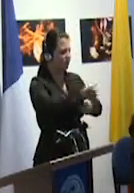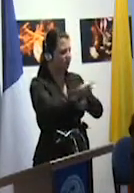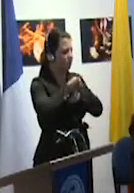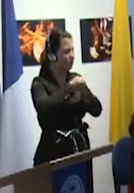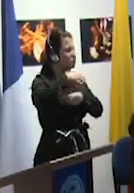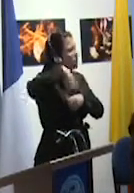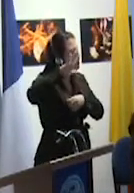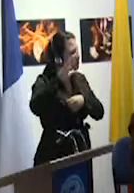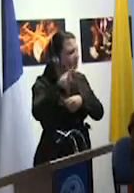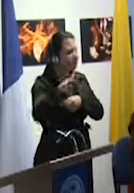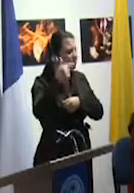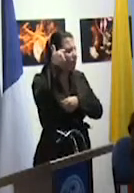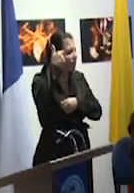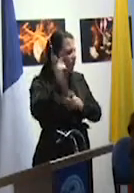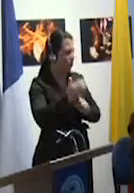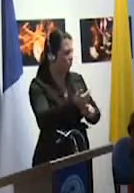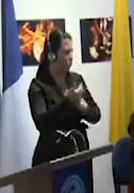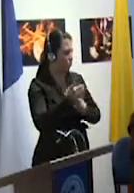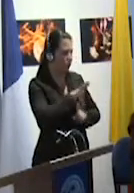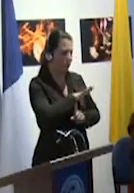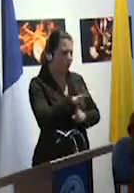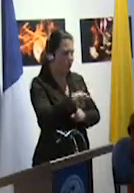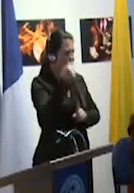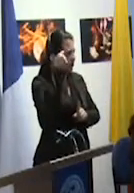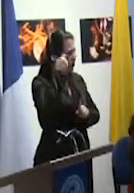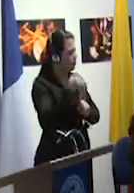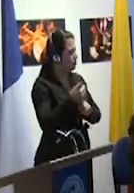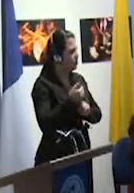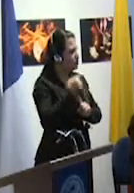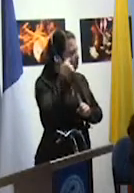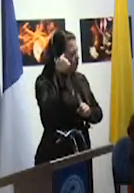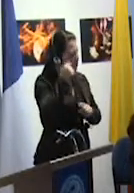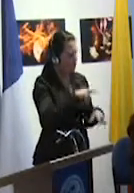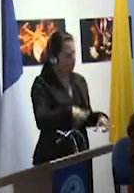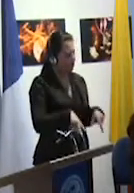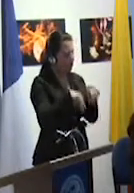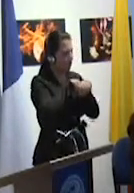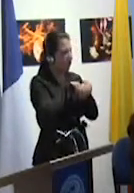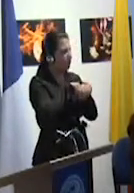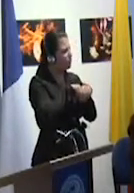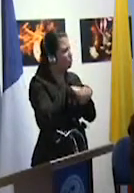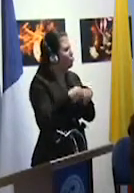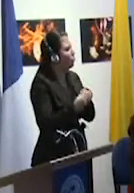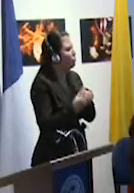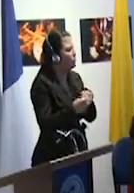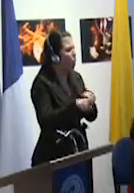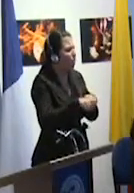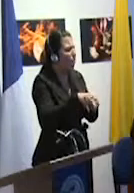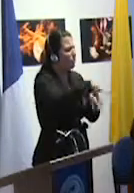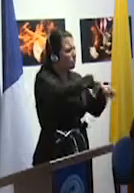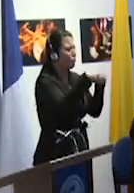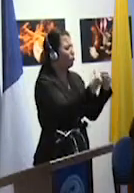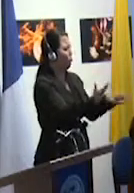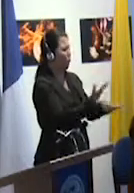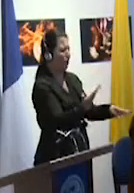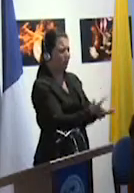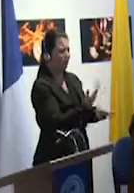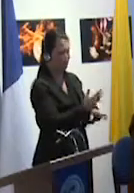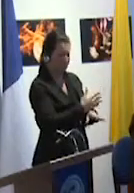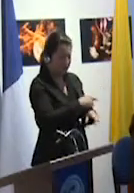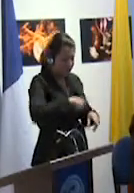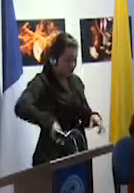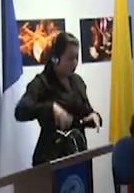lógica de protección. Considerando que la sociedad era muy problemática para la